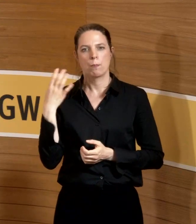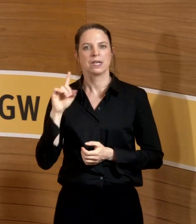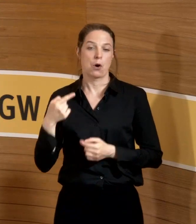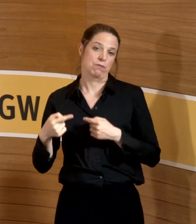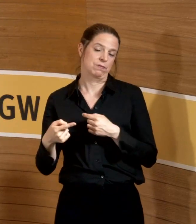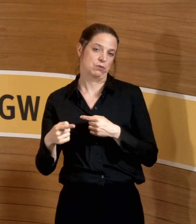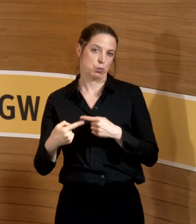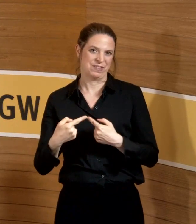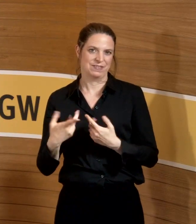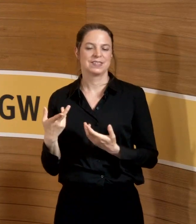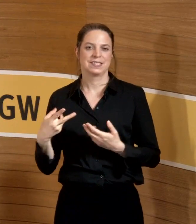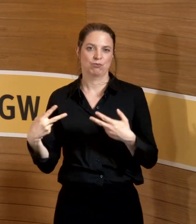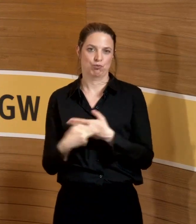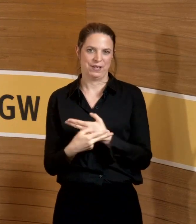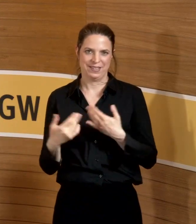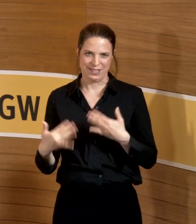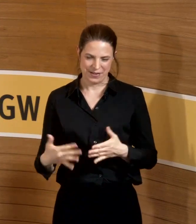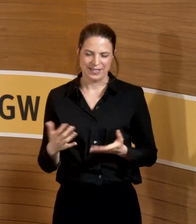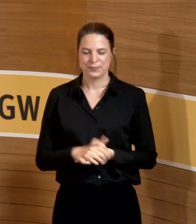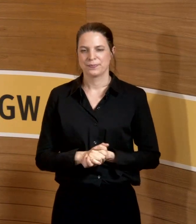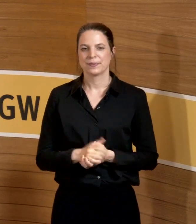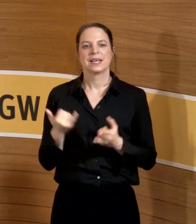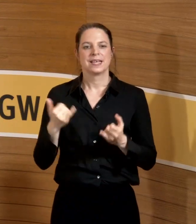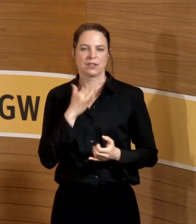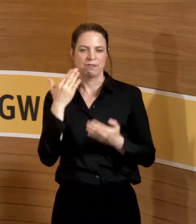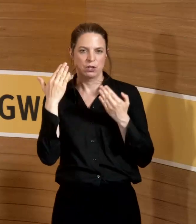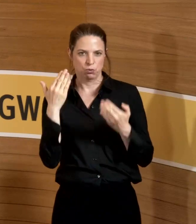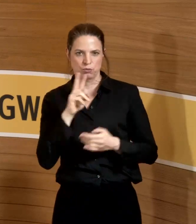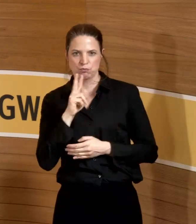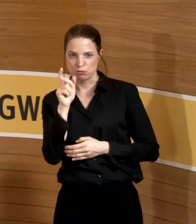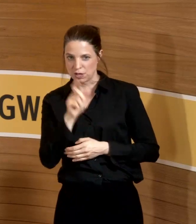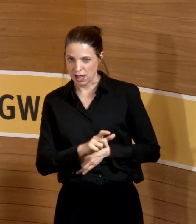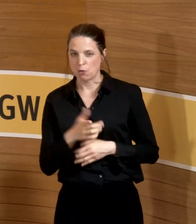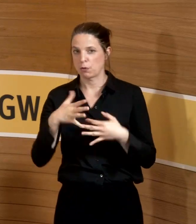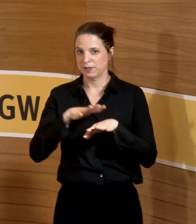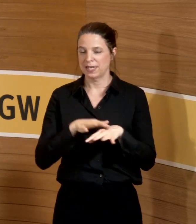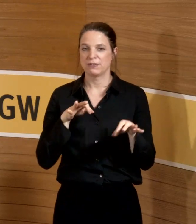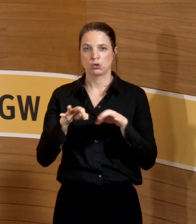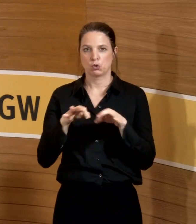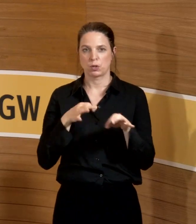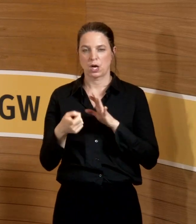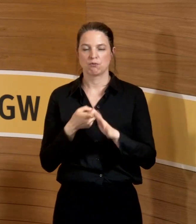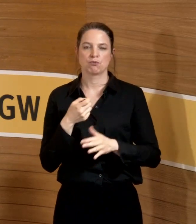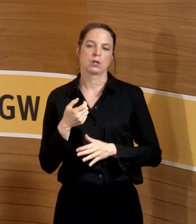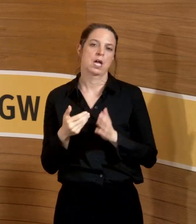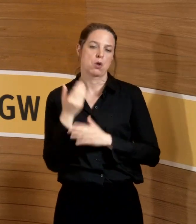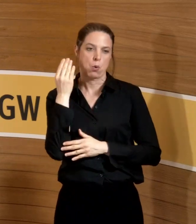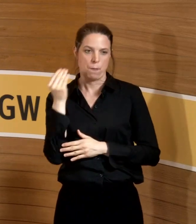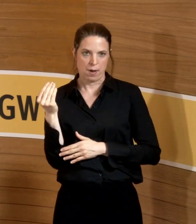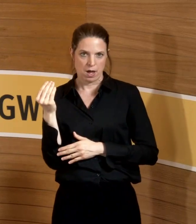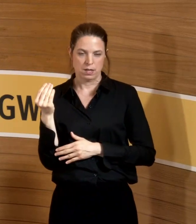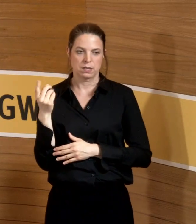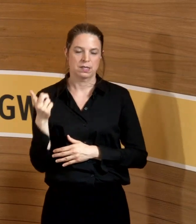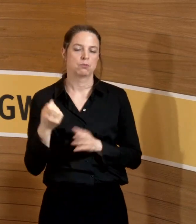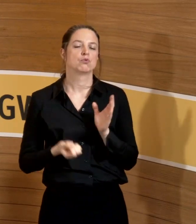kurz gesperrt. Und ich sollte Ihnen erst einmal viele Grüße aus dem Netzwerk von dem Koordinator Steffen Neumann ausrichten, der